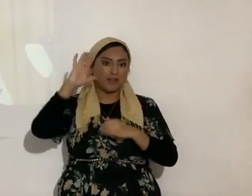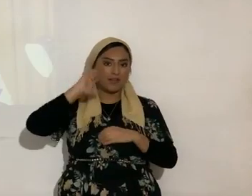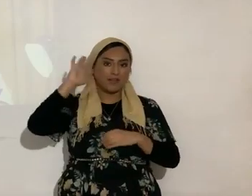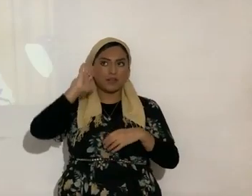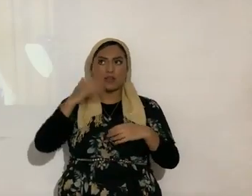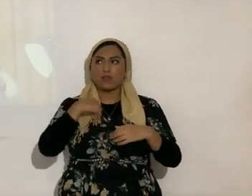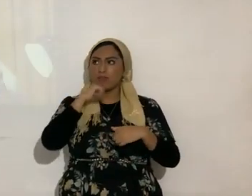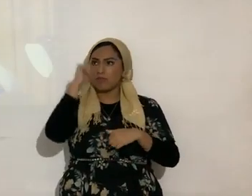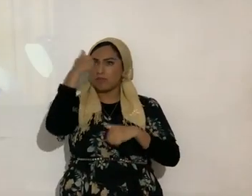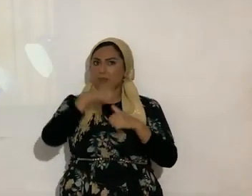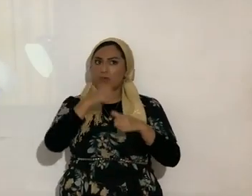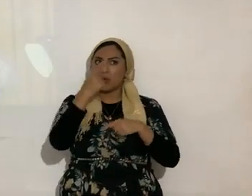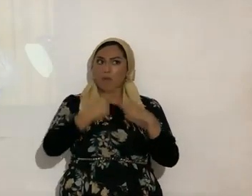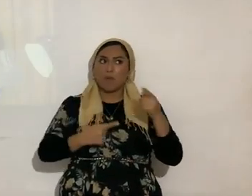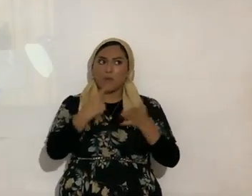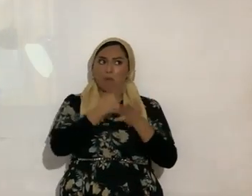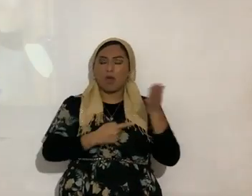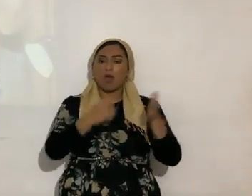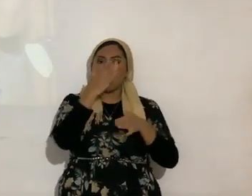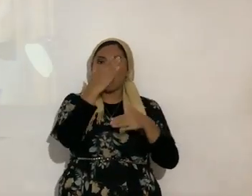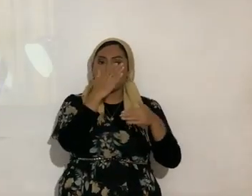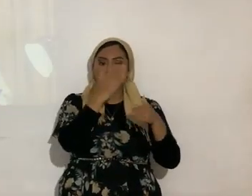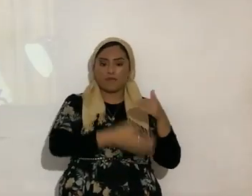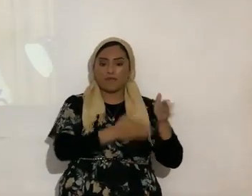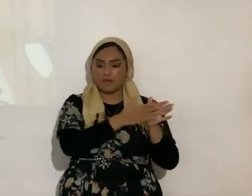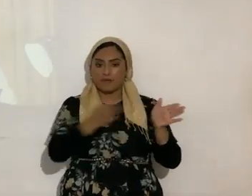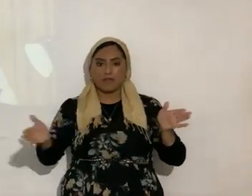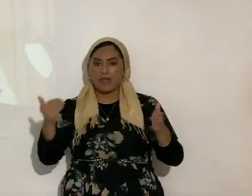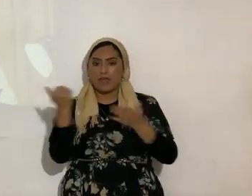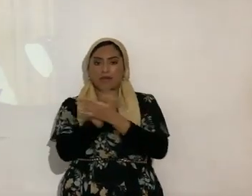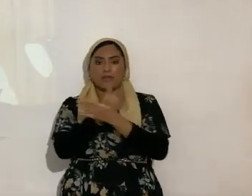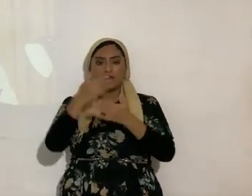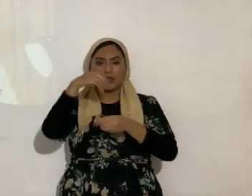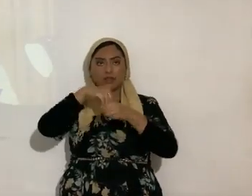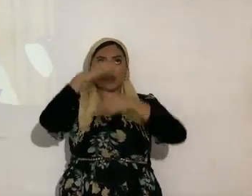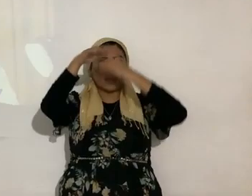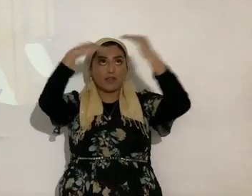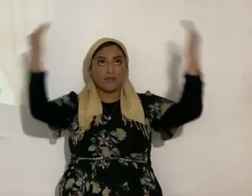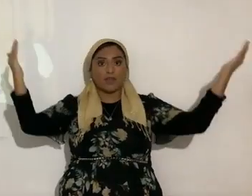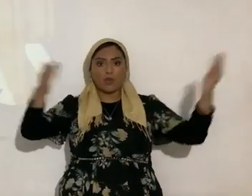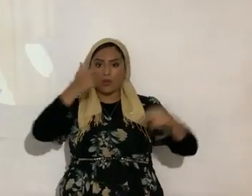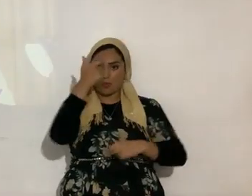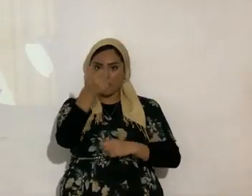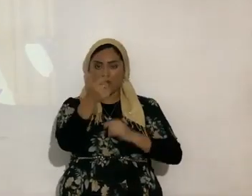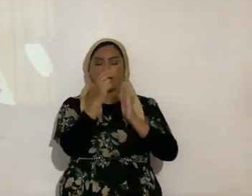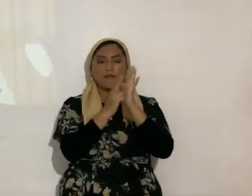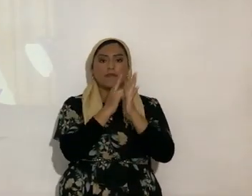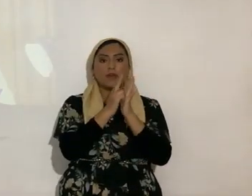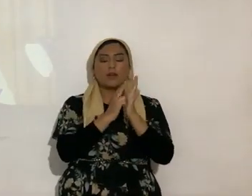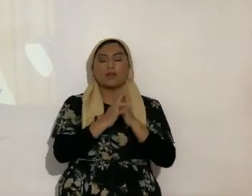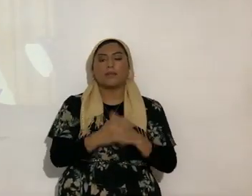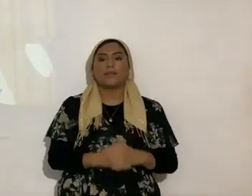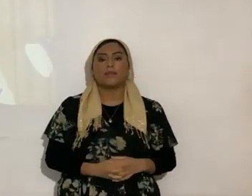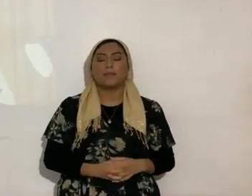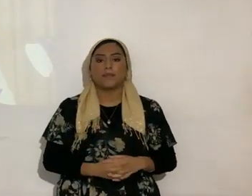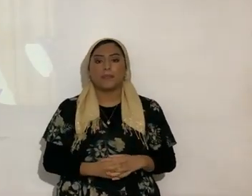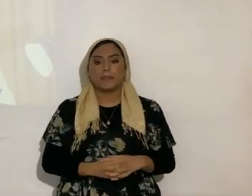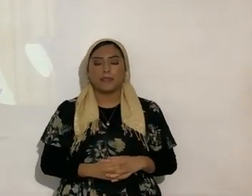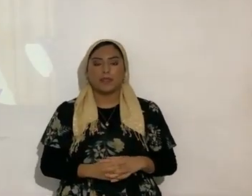recta final fue, pero, todo está en los cielos, veanme ese, ese video está impactante, no porque lo